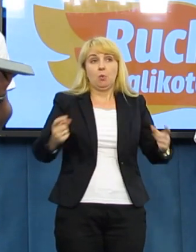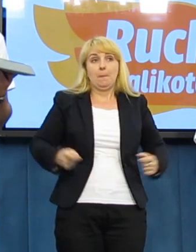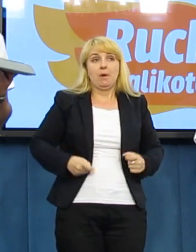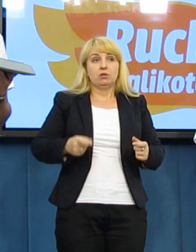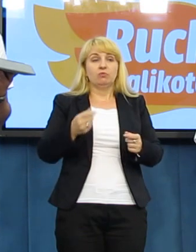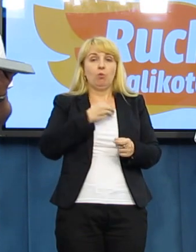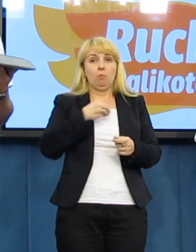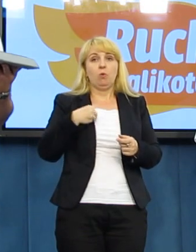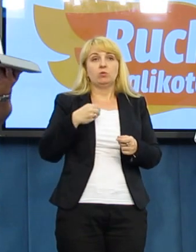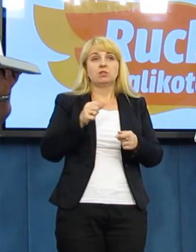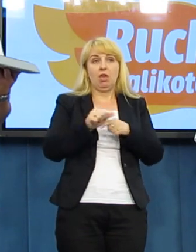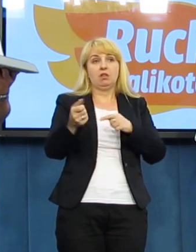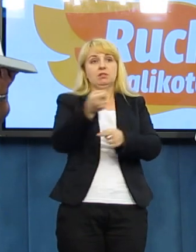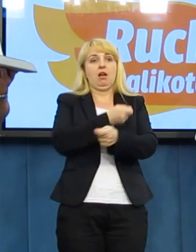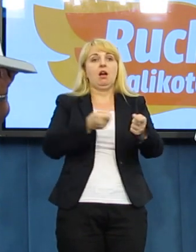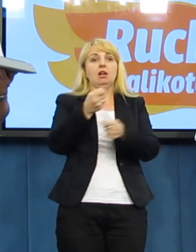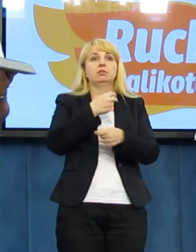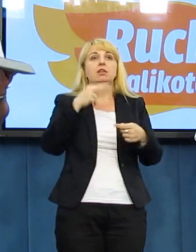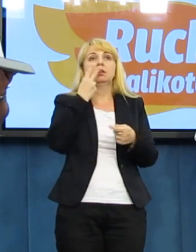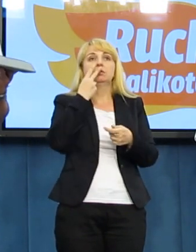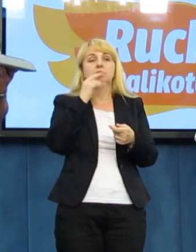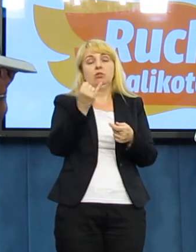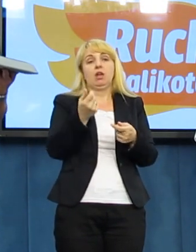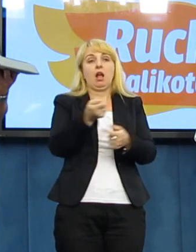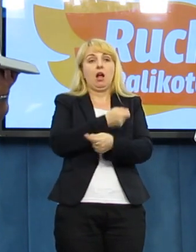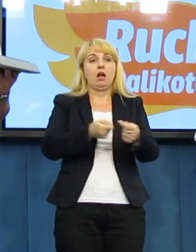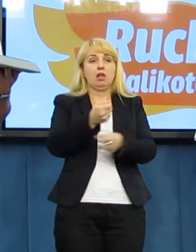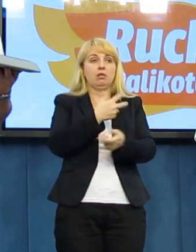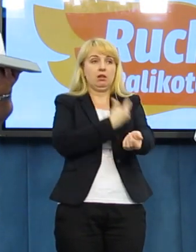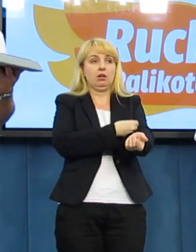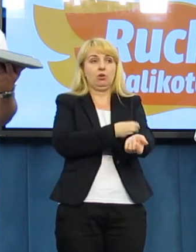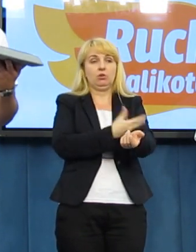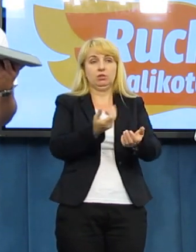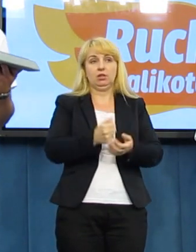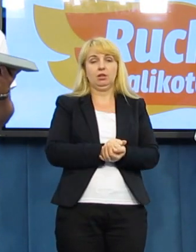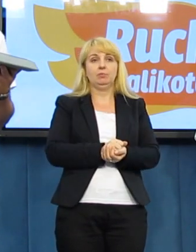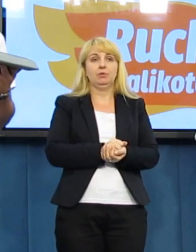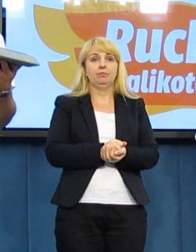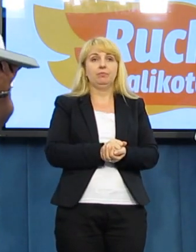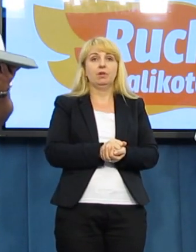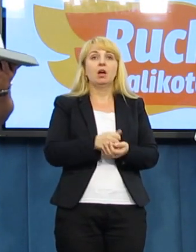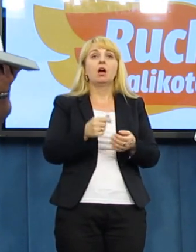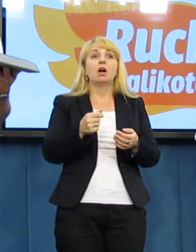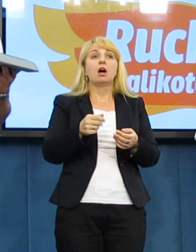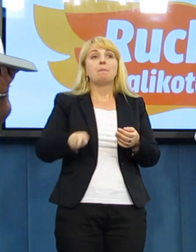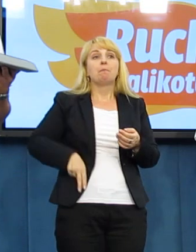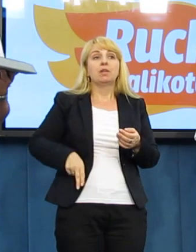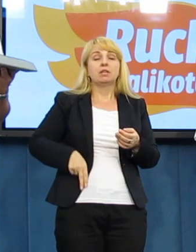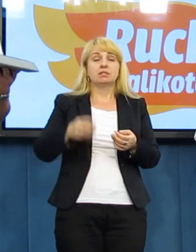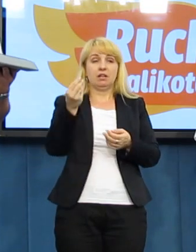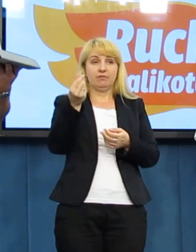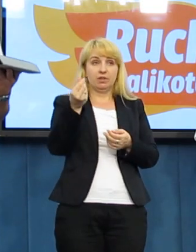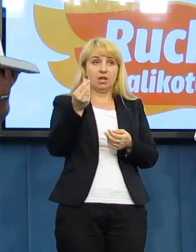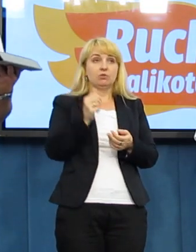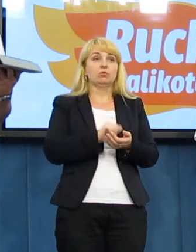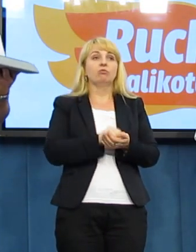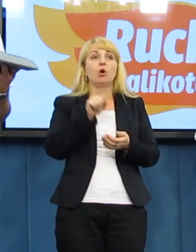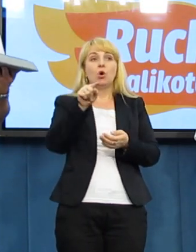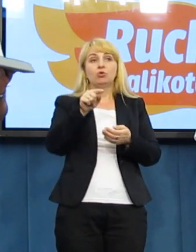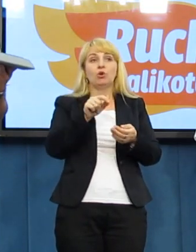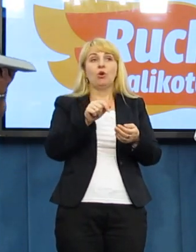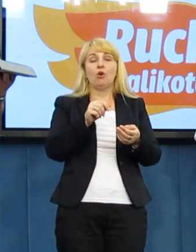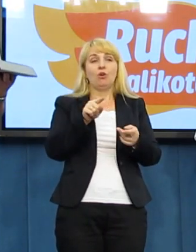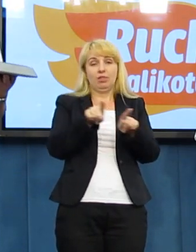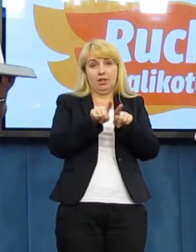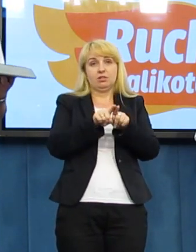tytoniem. Takim całkiem oficjalnym dilerem tytoniem. Czyli, krótko mówiąc, minister finansów, minister Rostowski to nikt inny